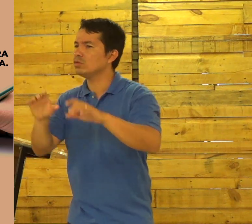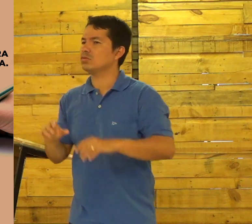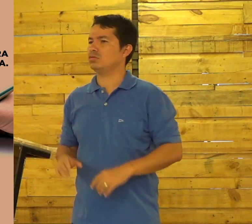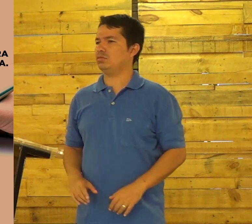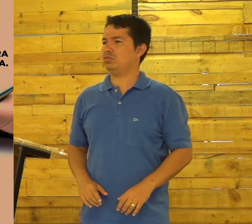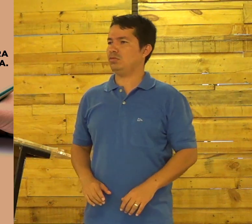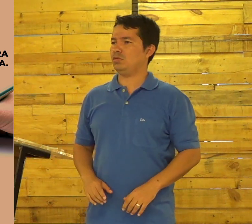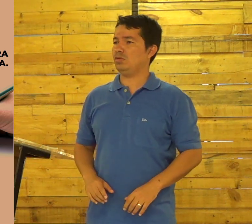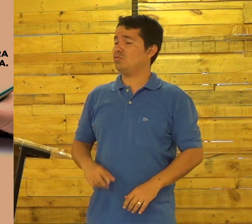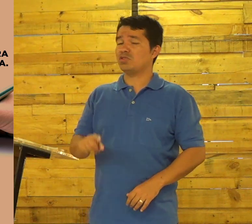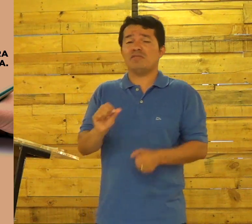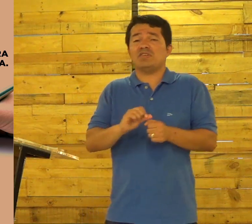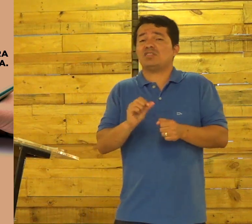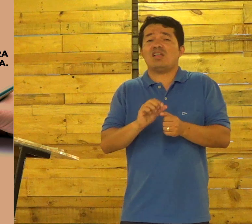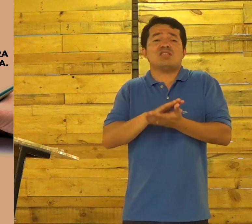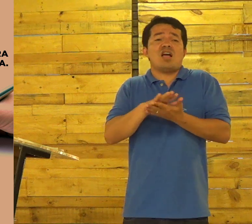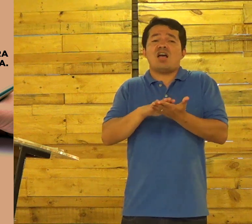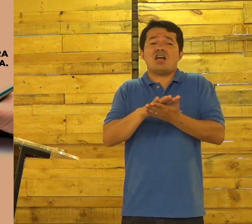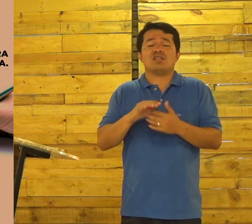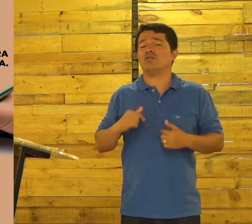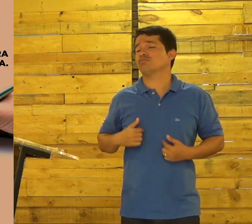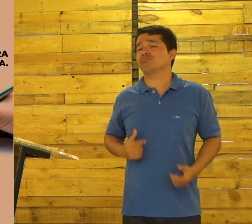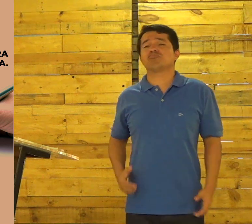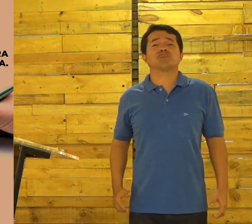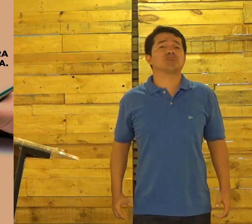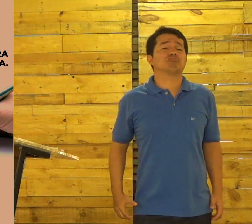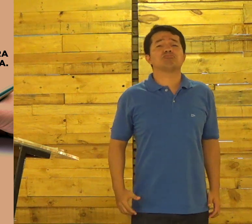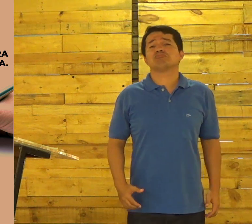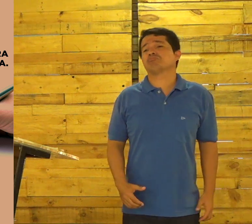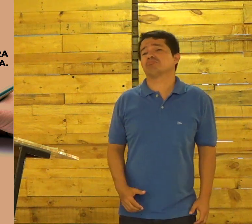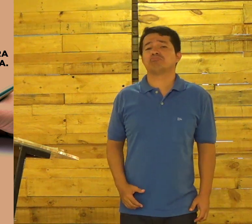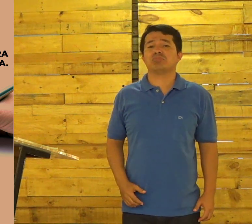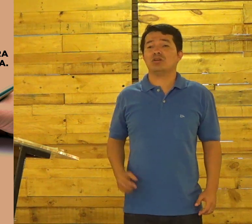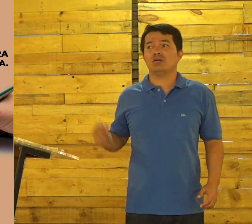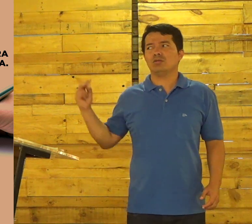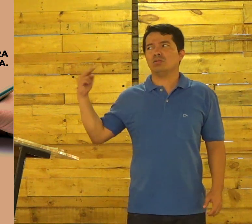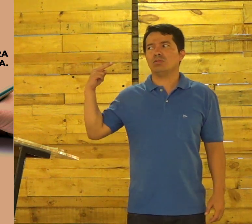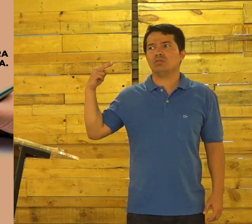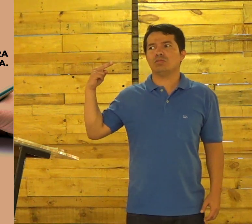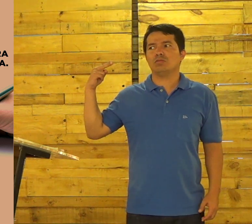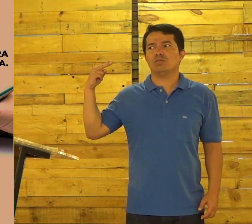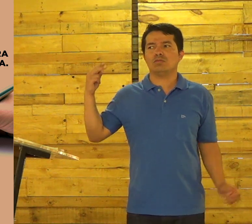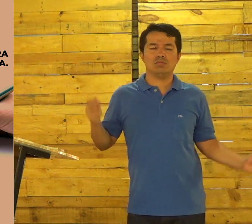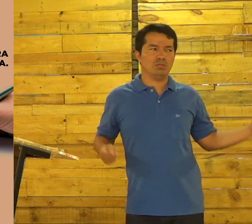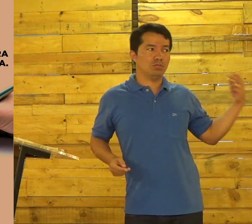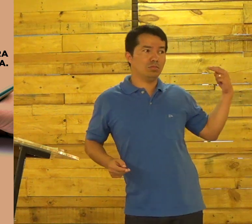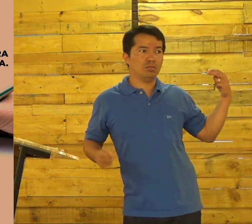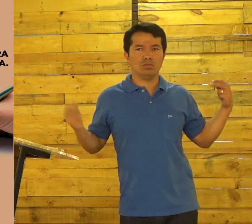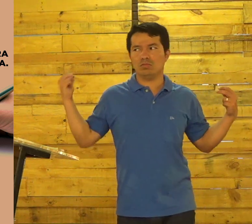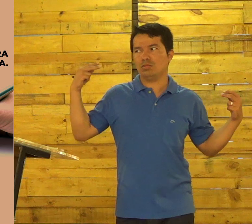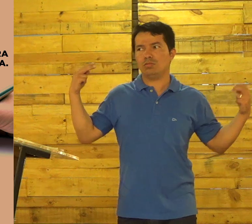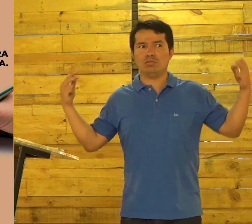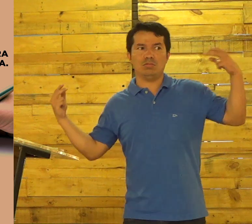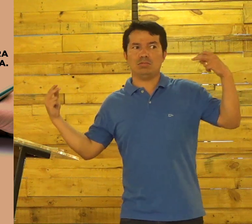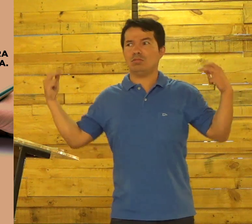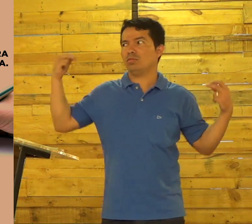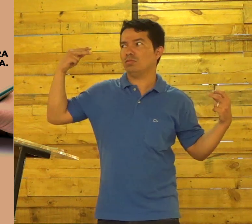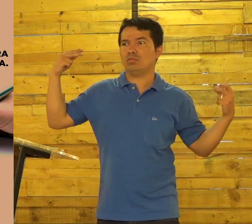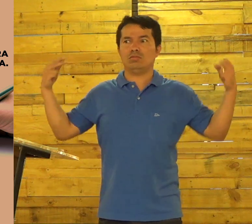influenciará vidas Você não precisa fazer nada Basta Você viver As